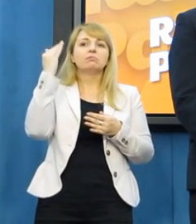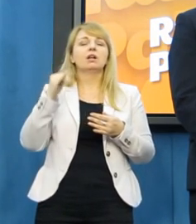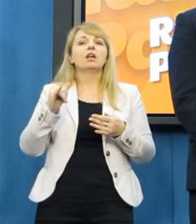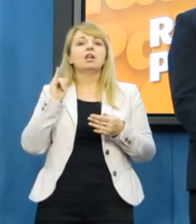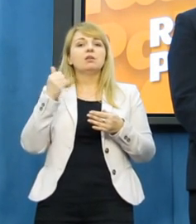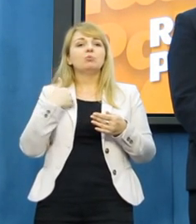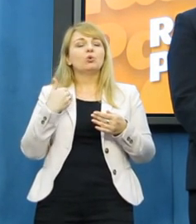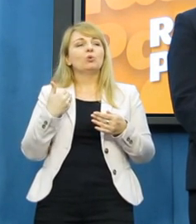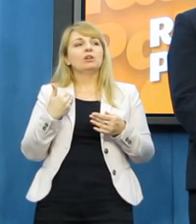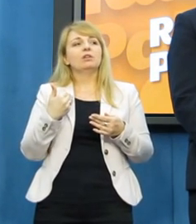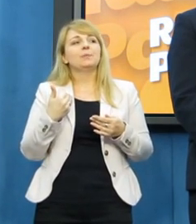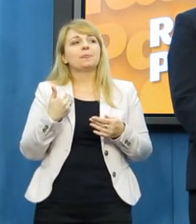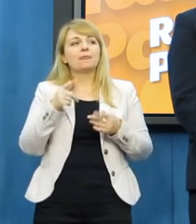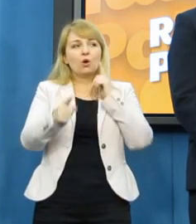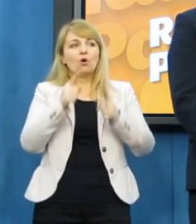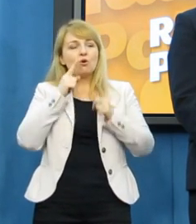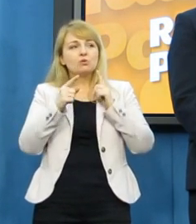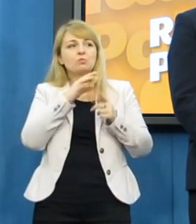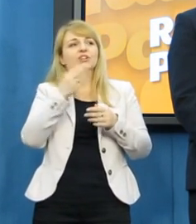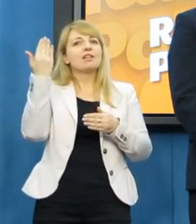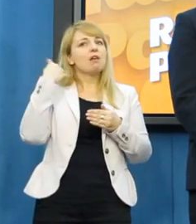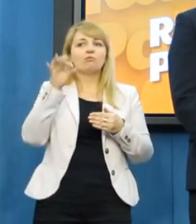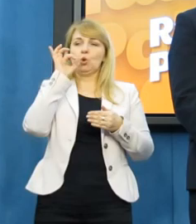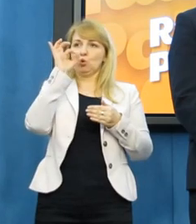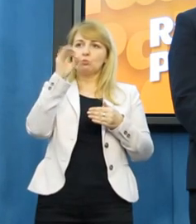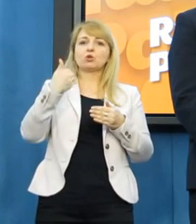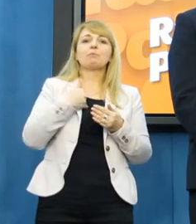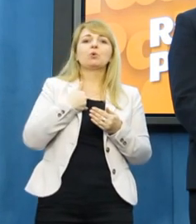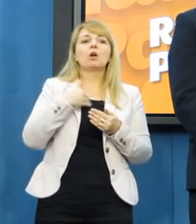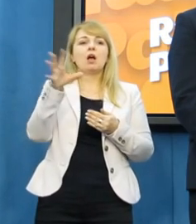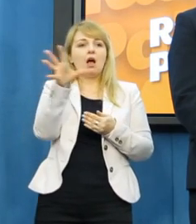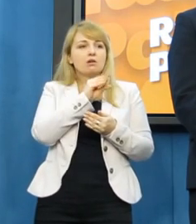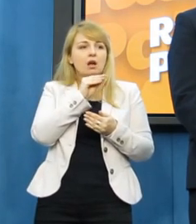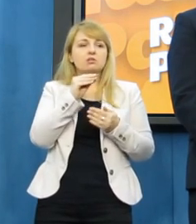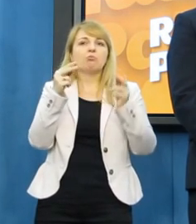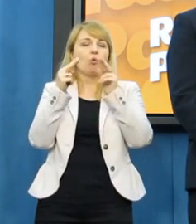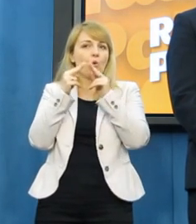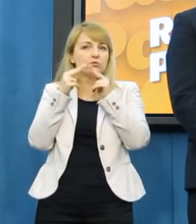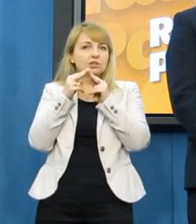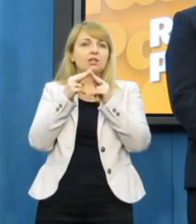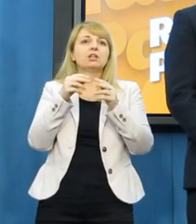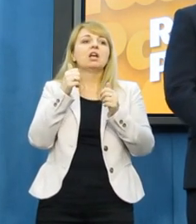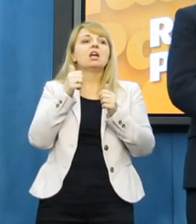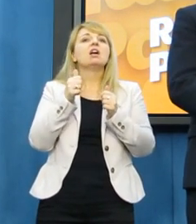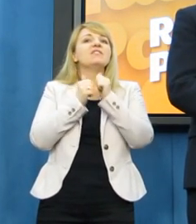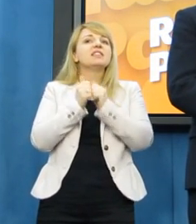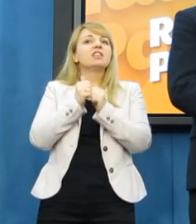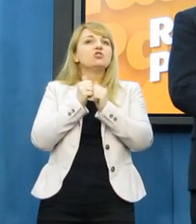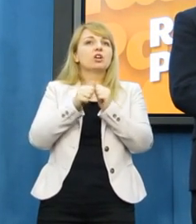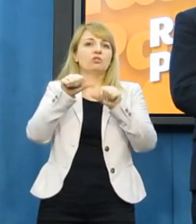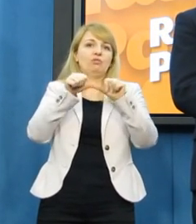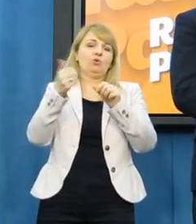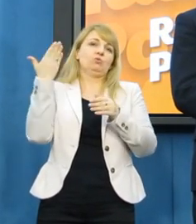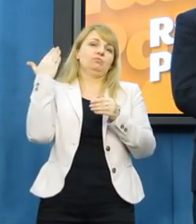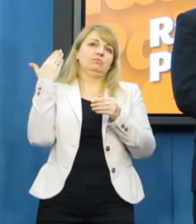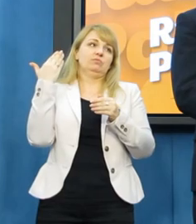rację, dobrze między Wami, jako liderami partii, było w styczniu weszło roku, a tamtego czasu coraz gorzej. No ale wie Pan, dzięki